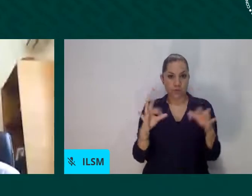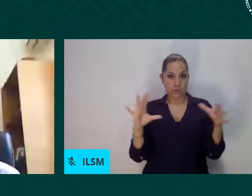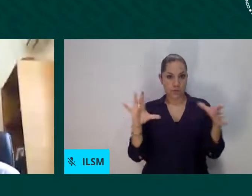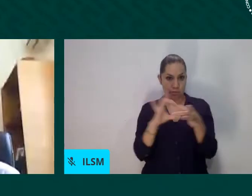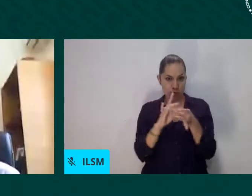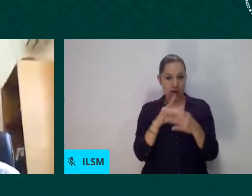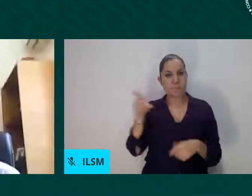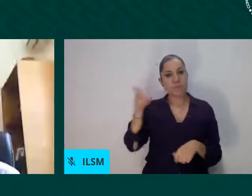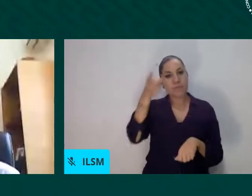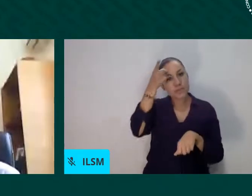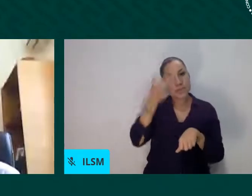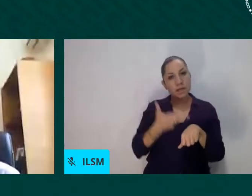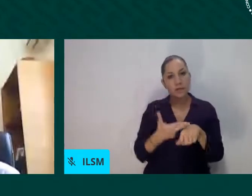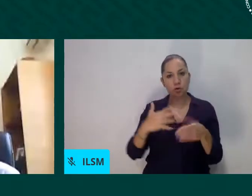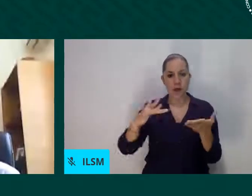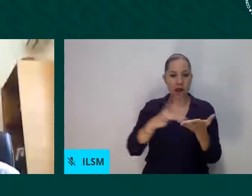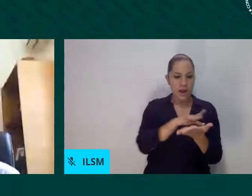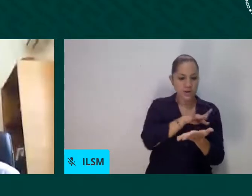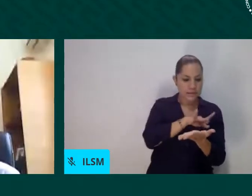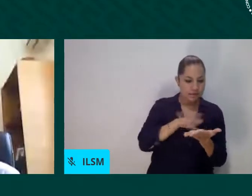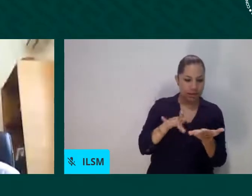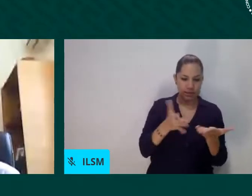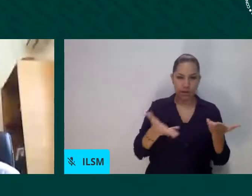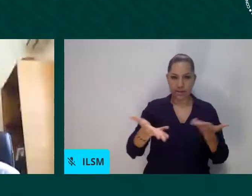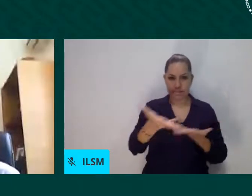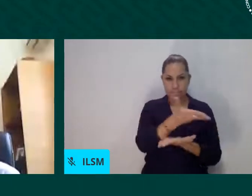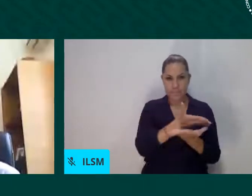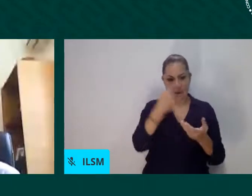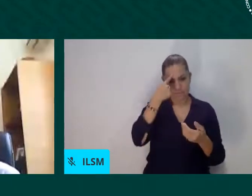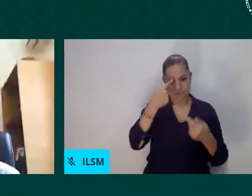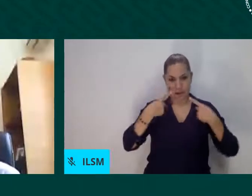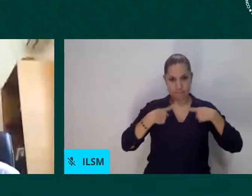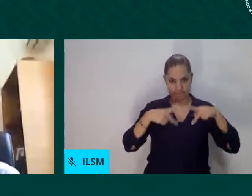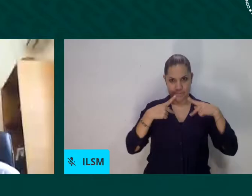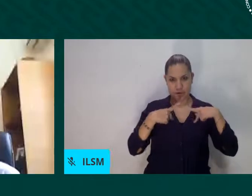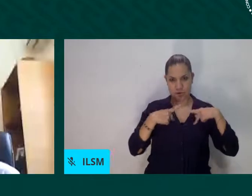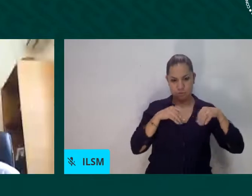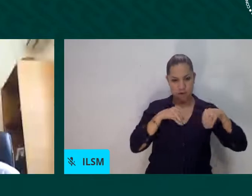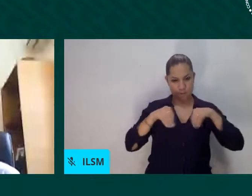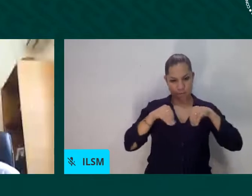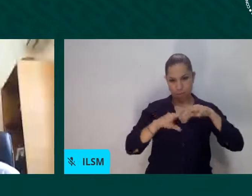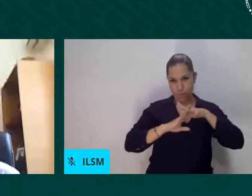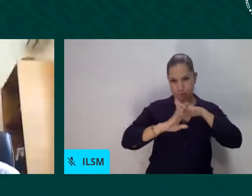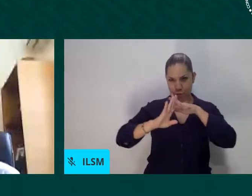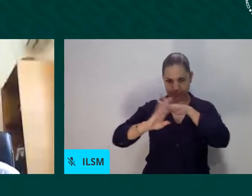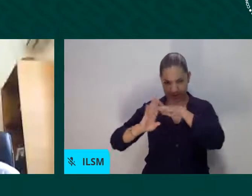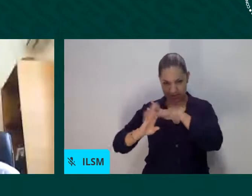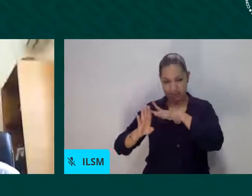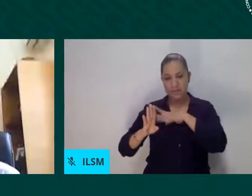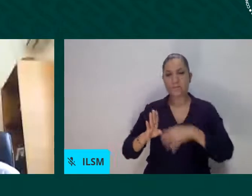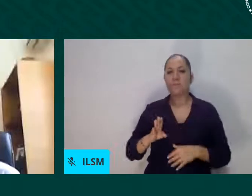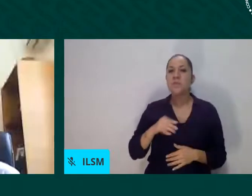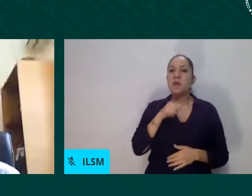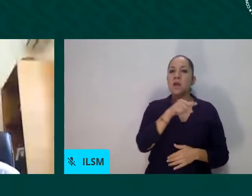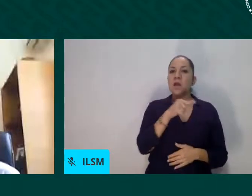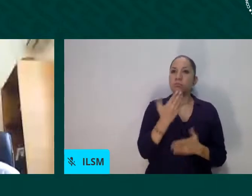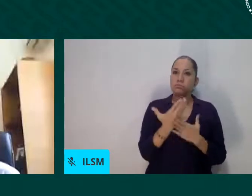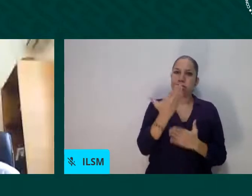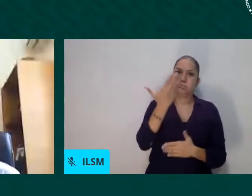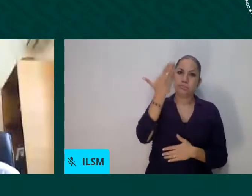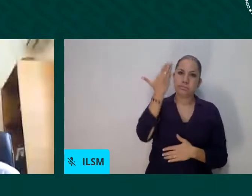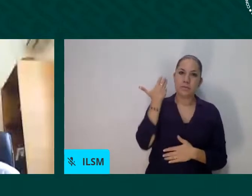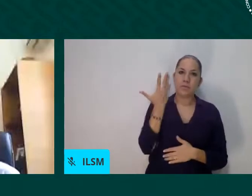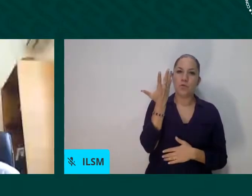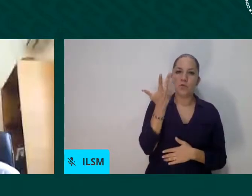Movilidad Humana a su movilidad en México. Desde hace más de 10 años, Laura promueve la migración